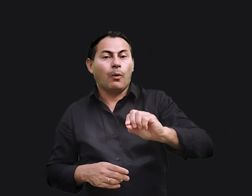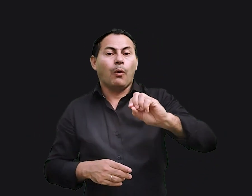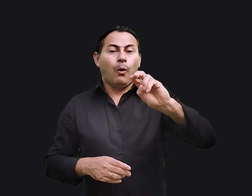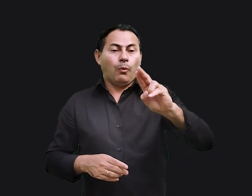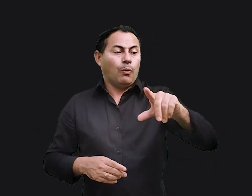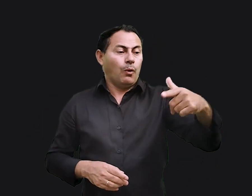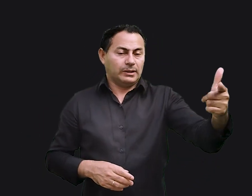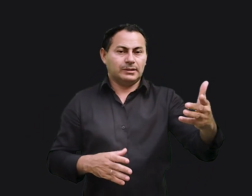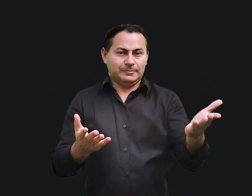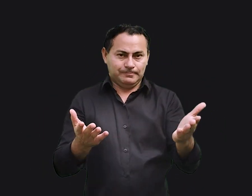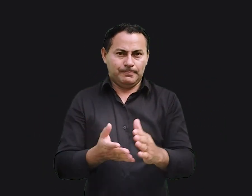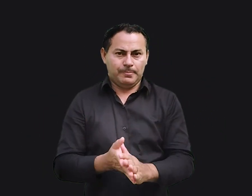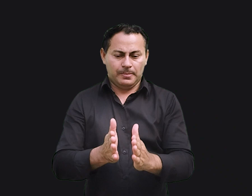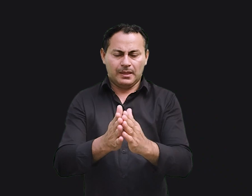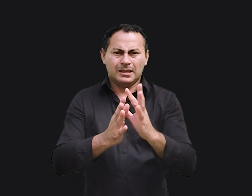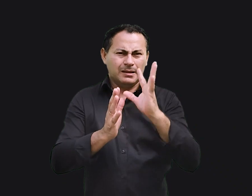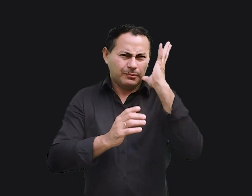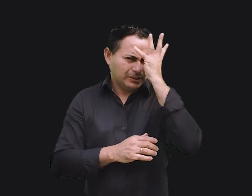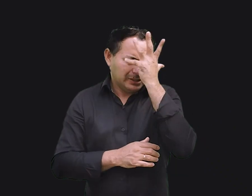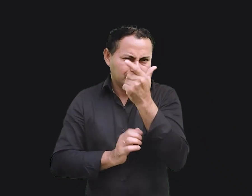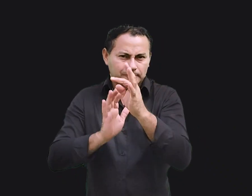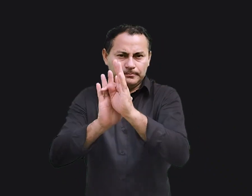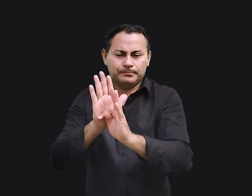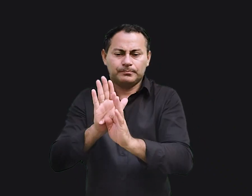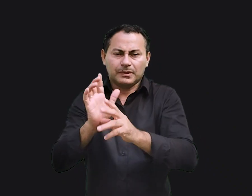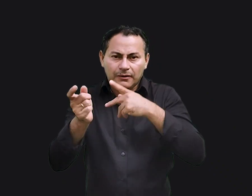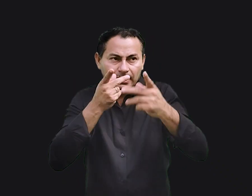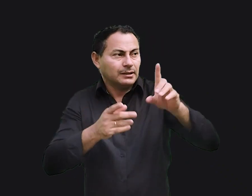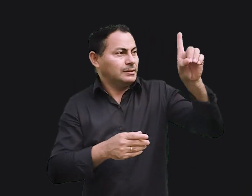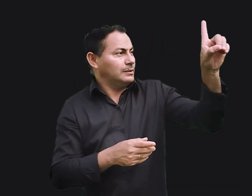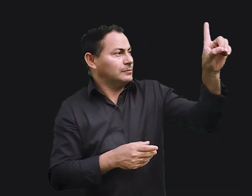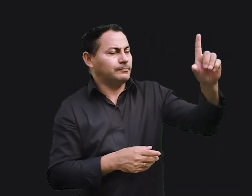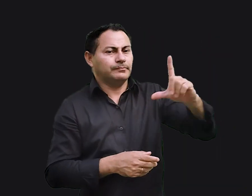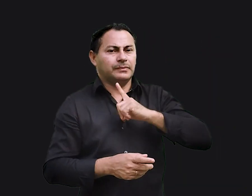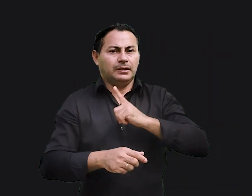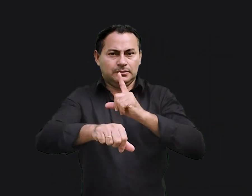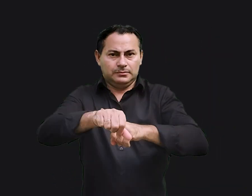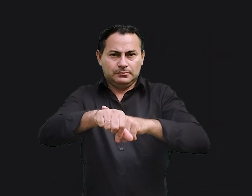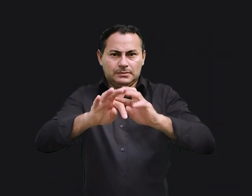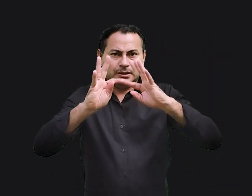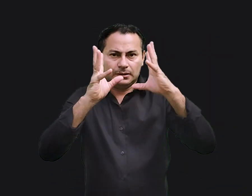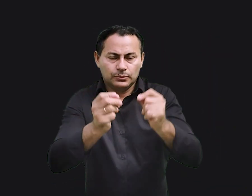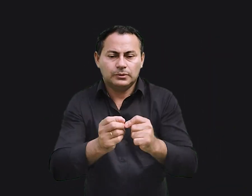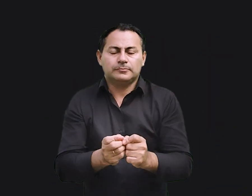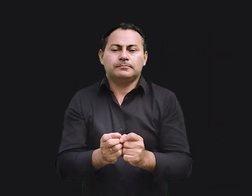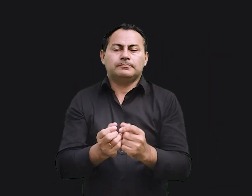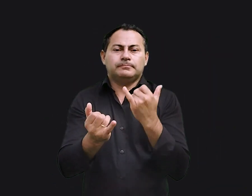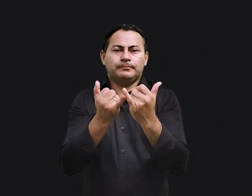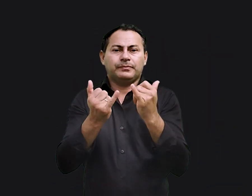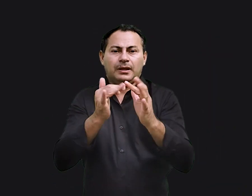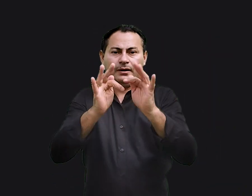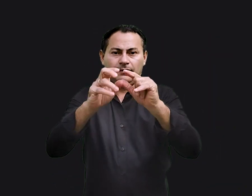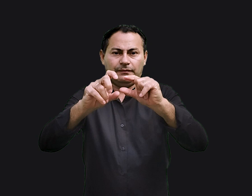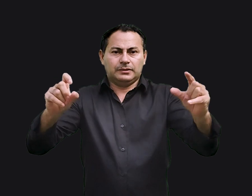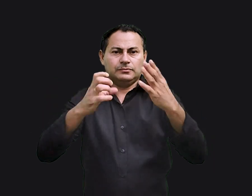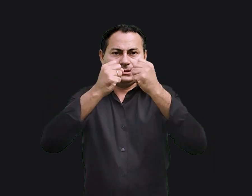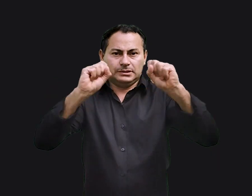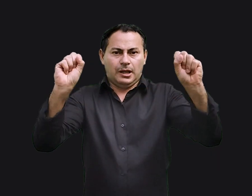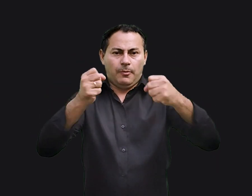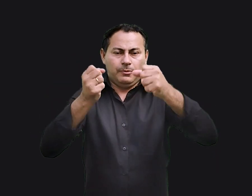outra. Esse lindo texto nos diz que Deus tem um tempo para tudo e assemelha-se a uma frase do Salmo 1.